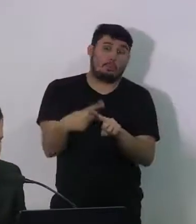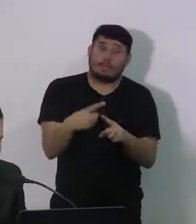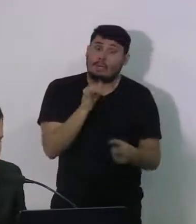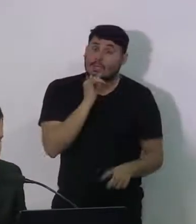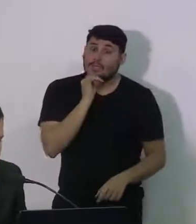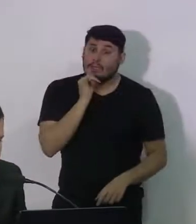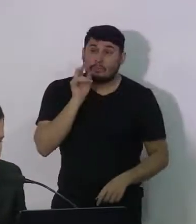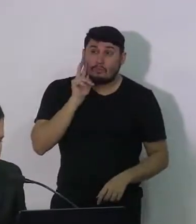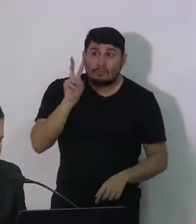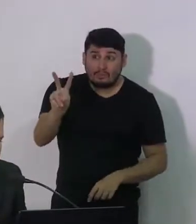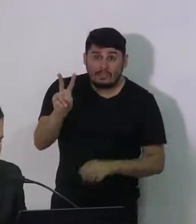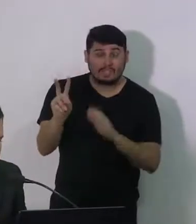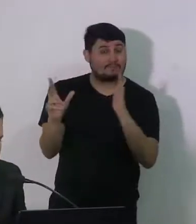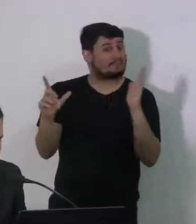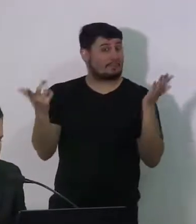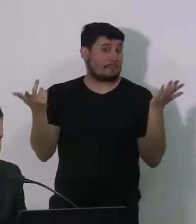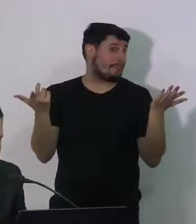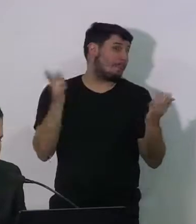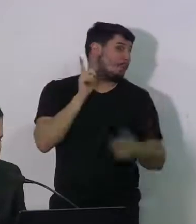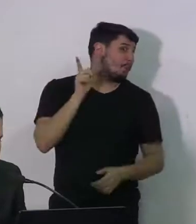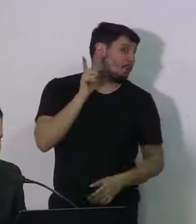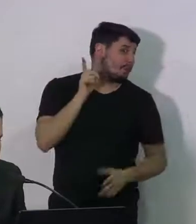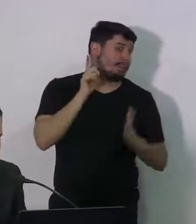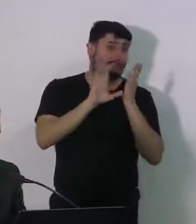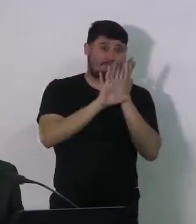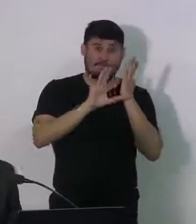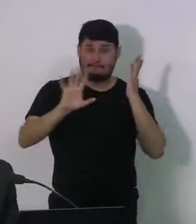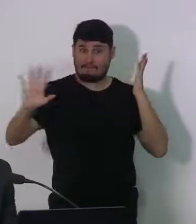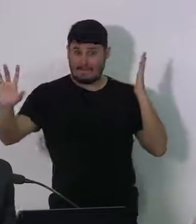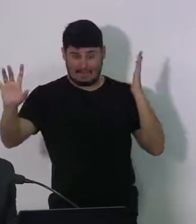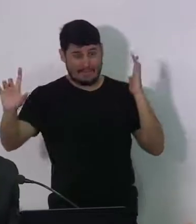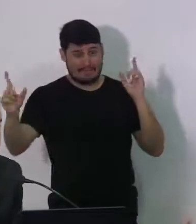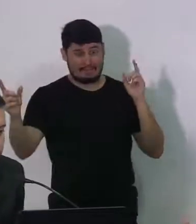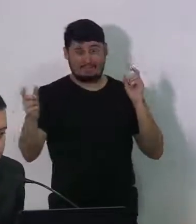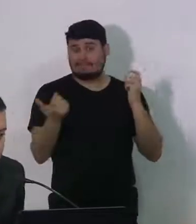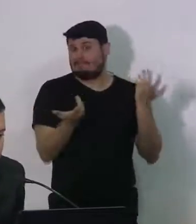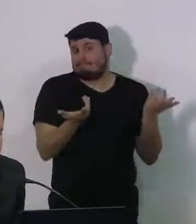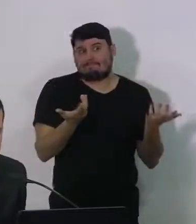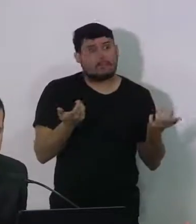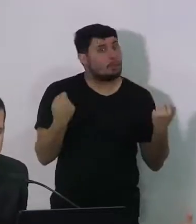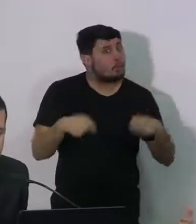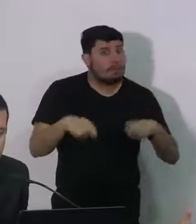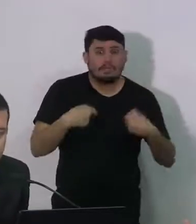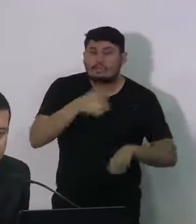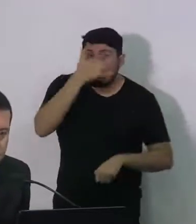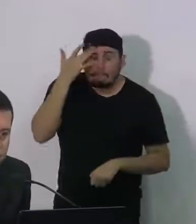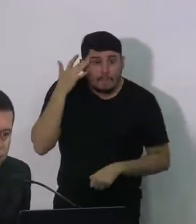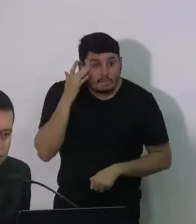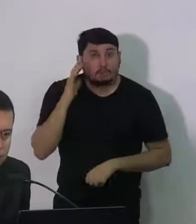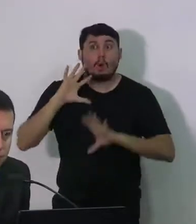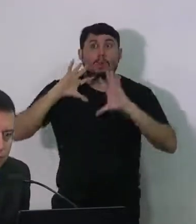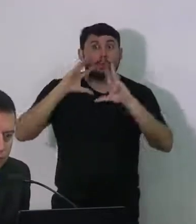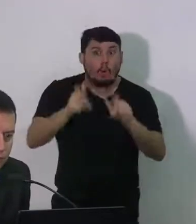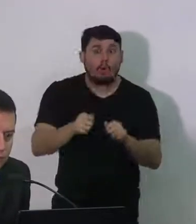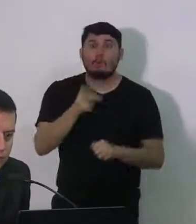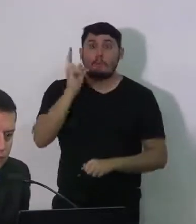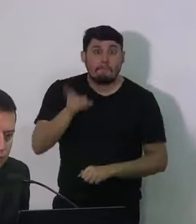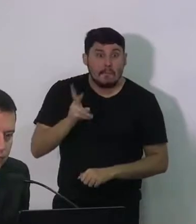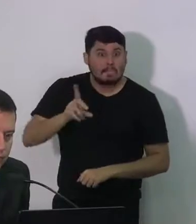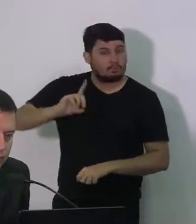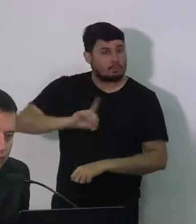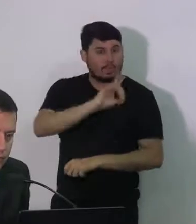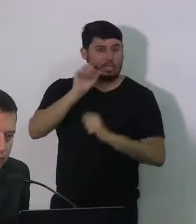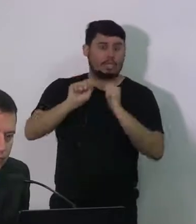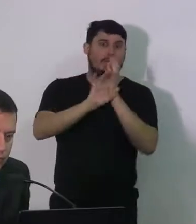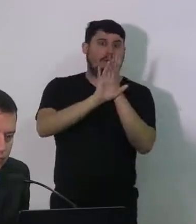Precisa ser observado o distanciamento. Não precisa todo mundo ir no mesmo dia nas agências bancárias e nas casas lotéricas. A gente